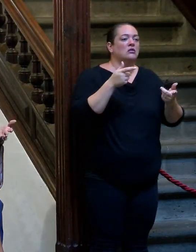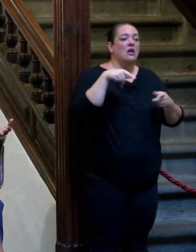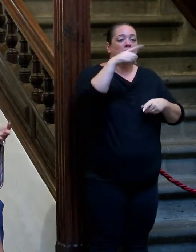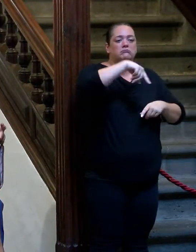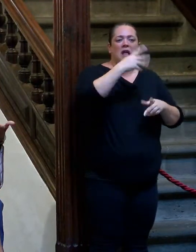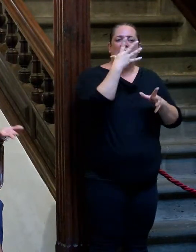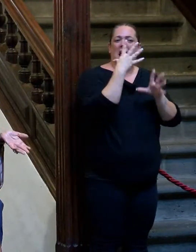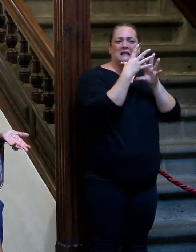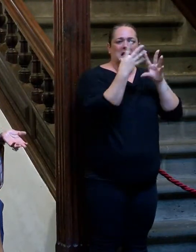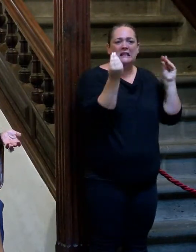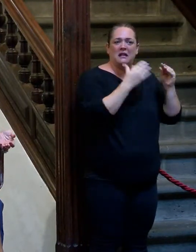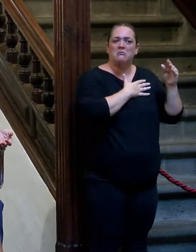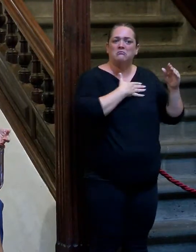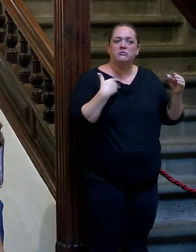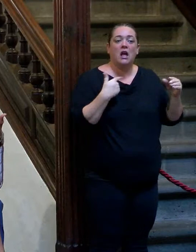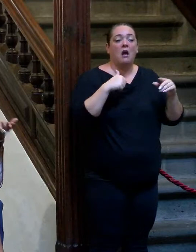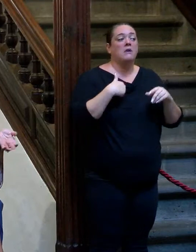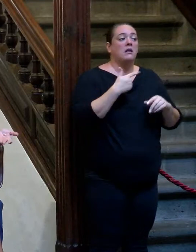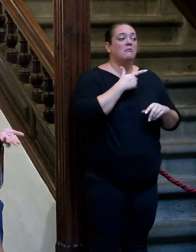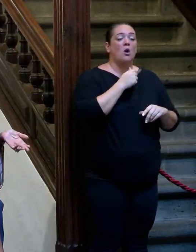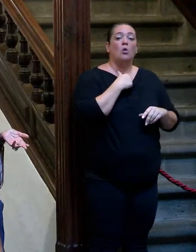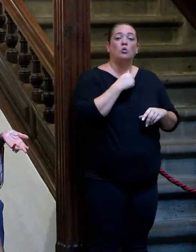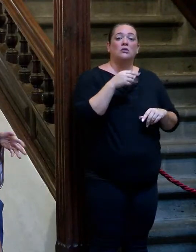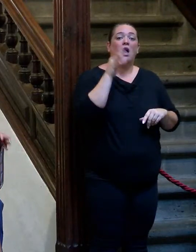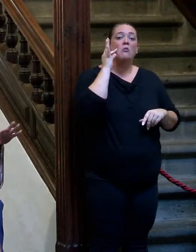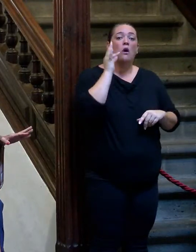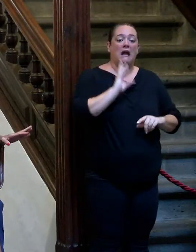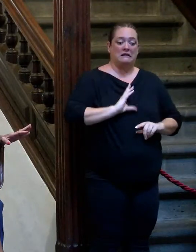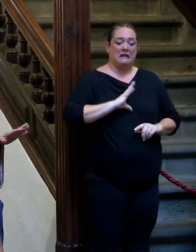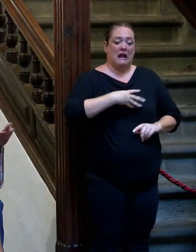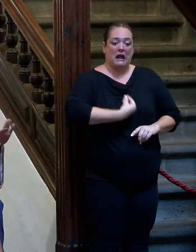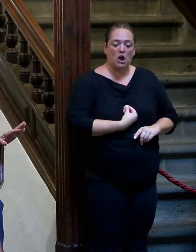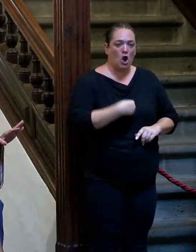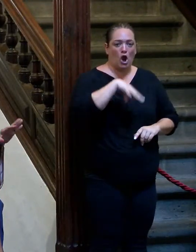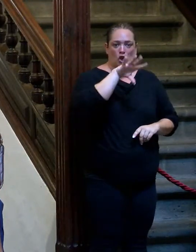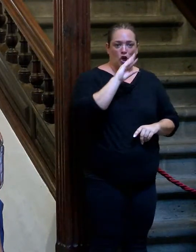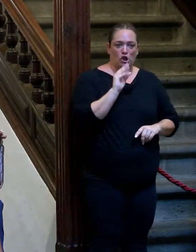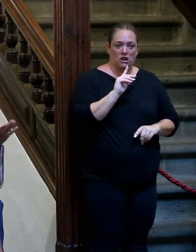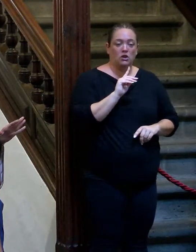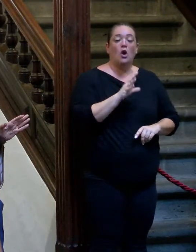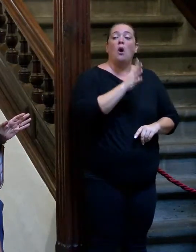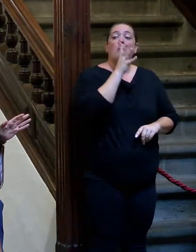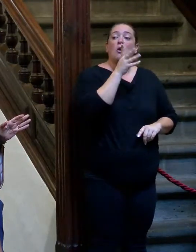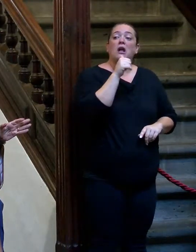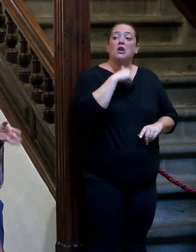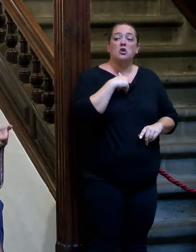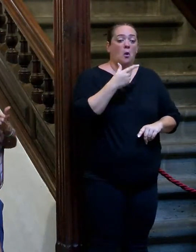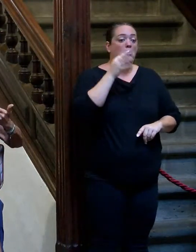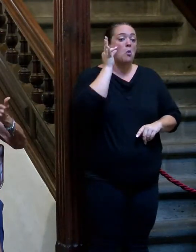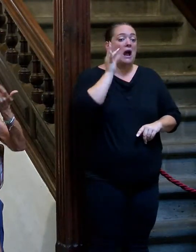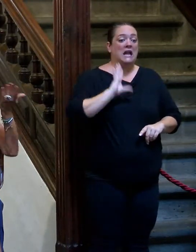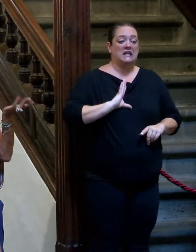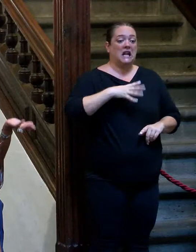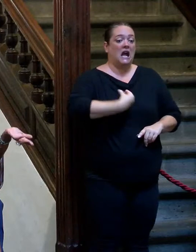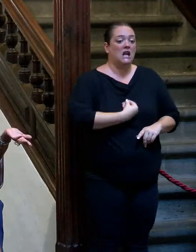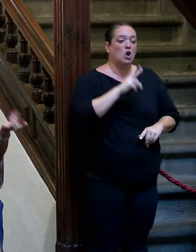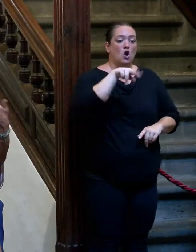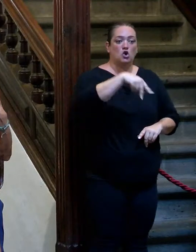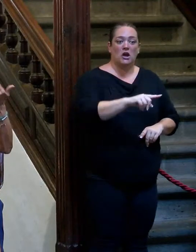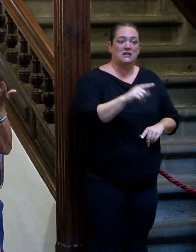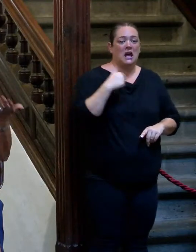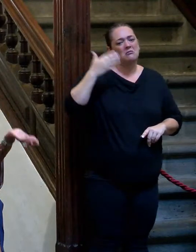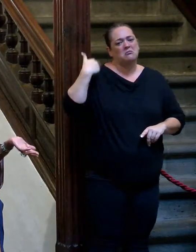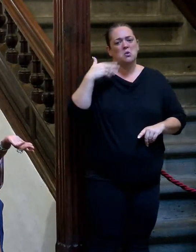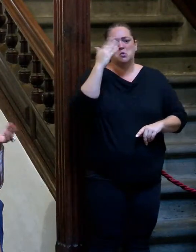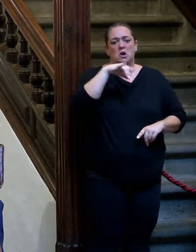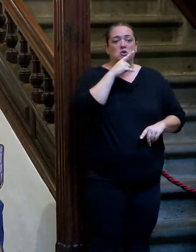Cada vez la gente joven a mí no me gusta la denominación mujer transgénero. No entiendo lo que es porque yo nunca quise ser una mujer transgénero porque no existían mujeres transgénero.